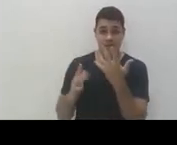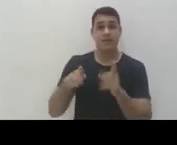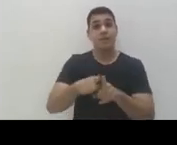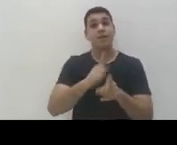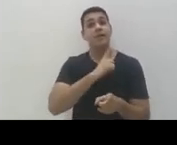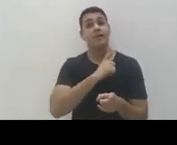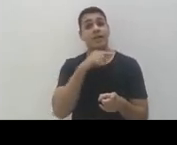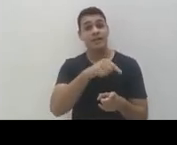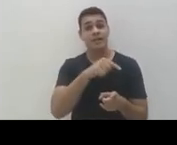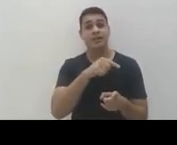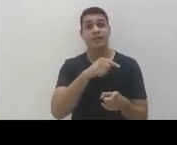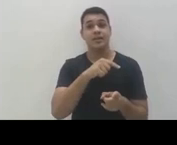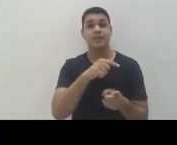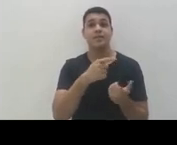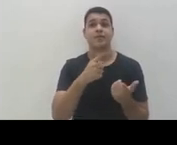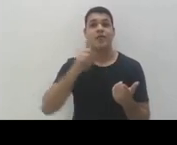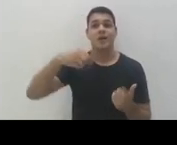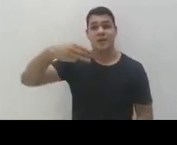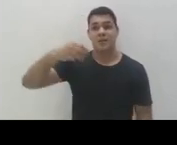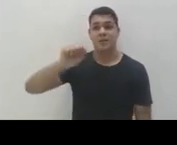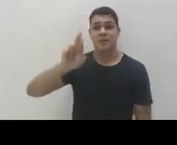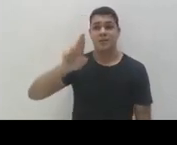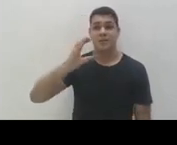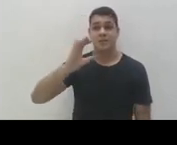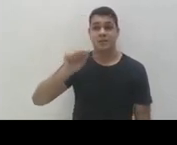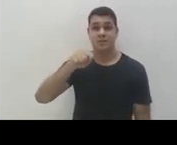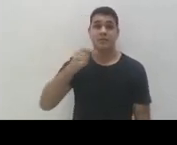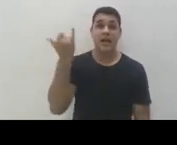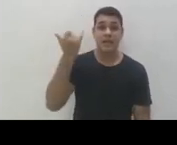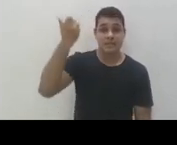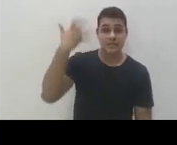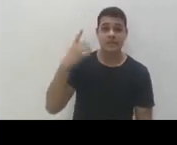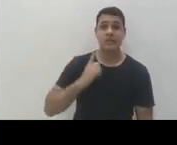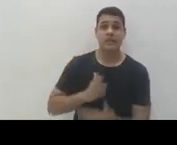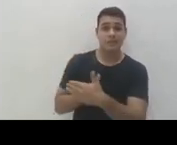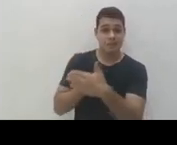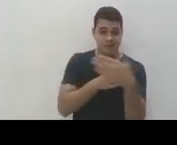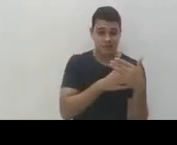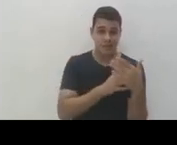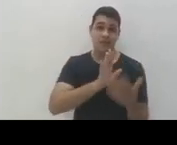versão que, como a Márcia falou, infelizmente chamam de versão simplificada. Fizemos.